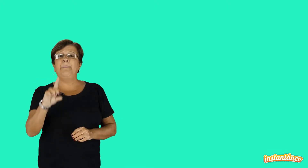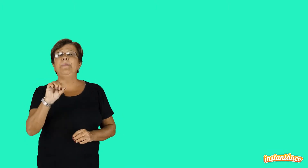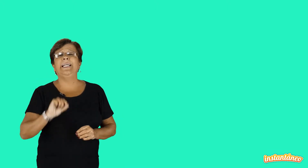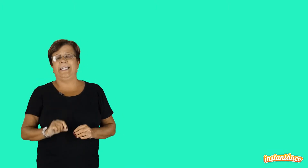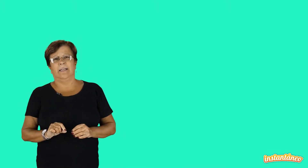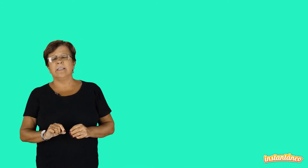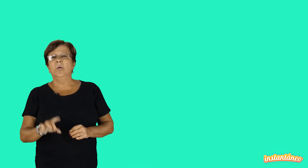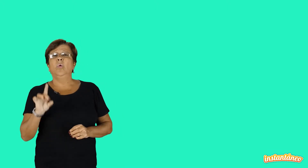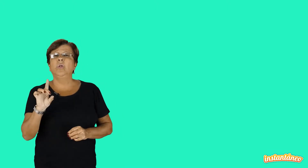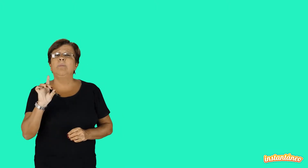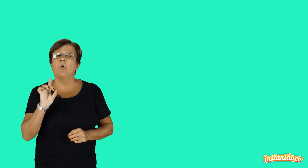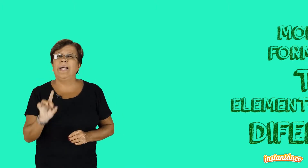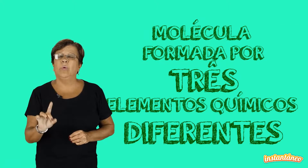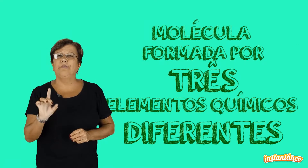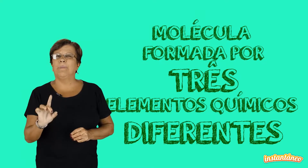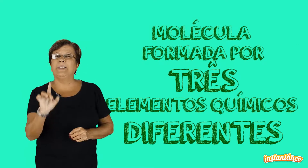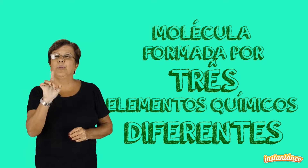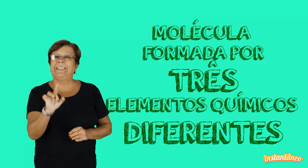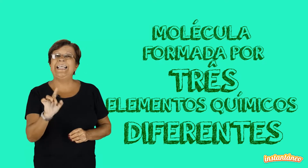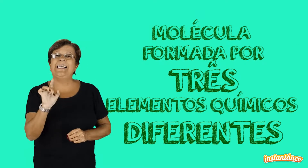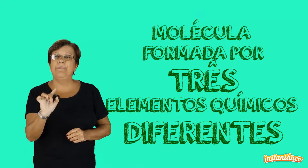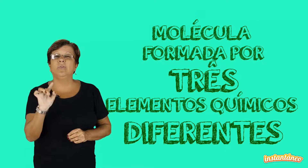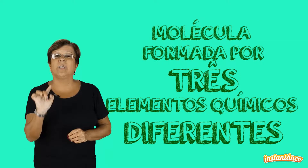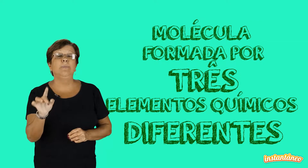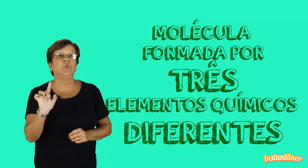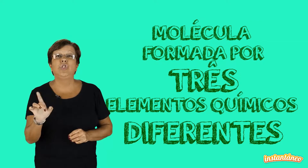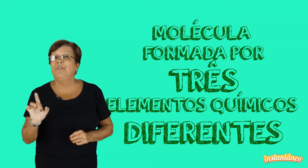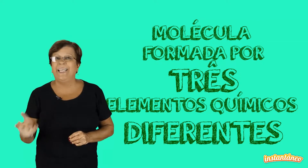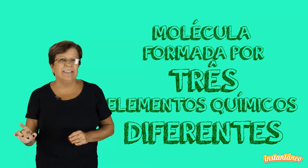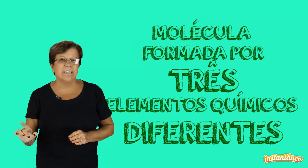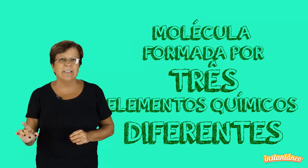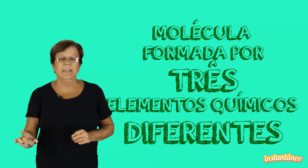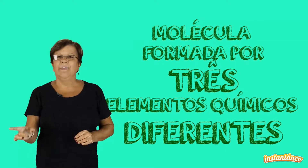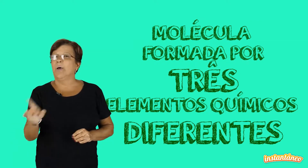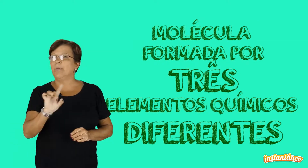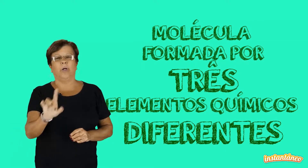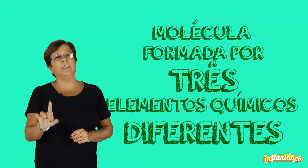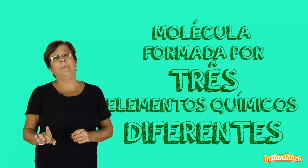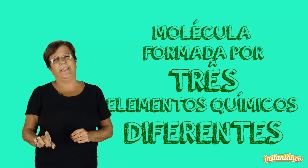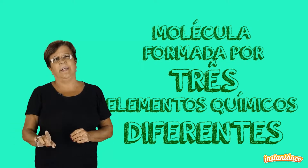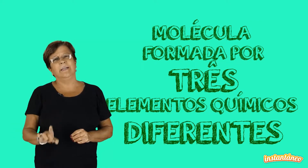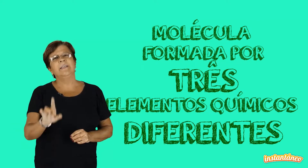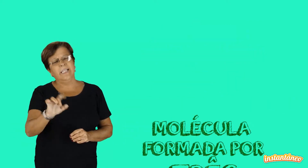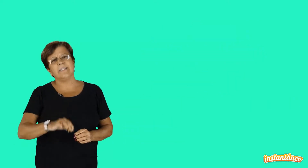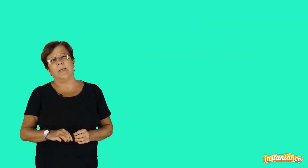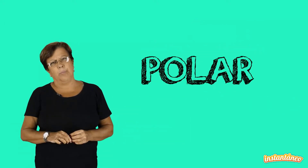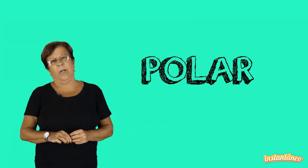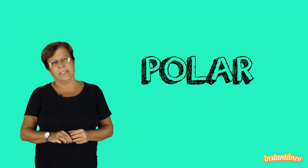A primeira delas, quando uma molécula é formada por três elementos químicos diferentes, não importa a geometria, será sempre polar.